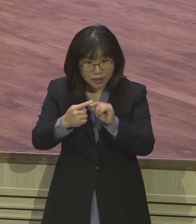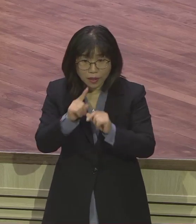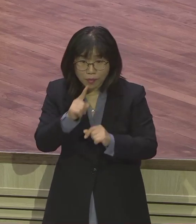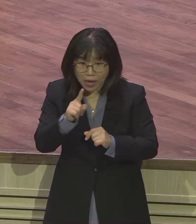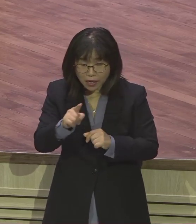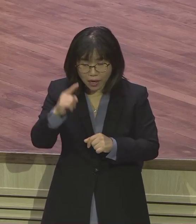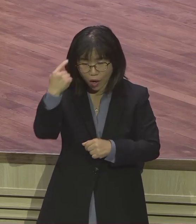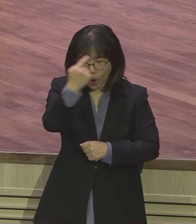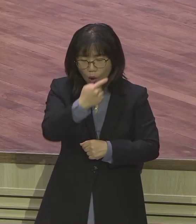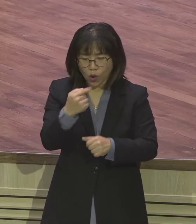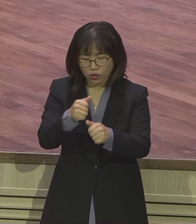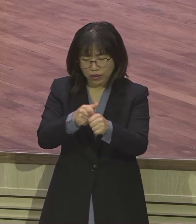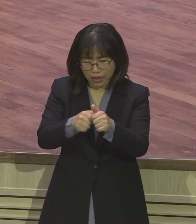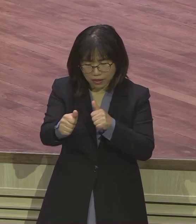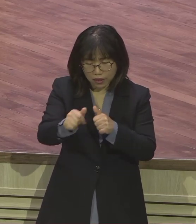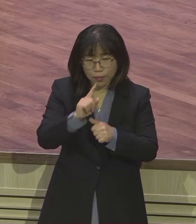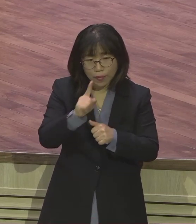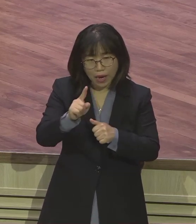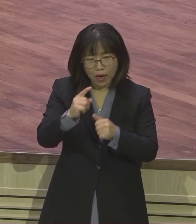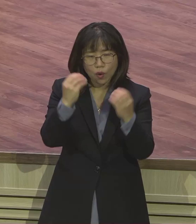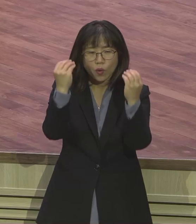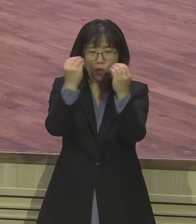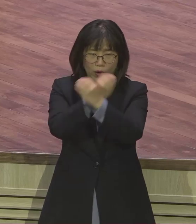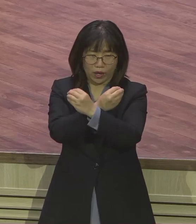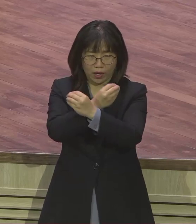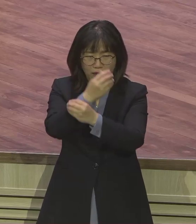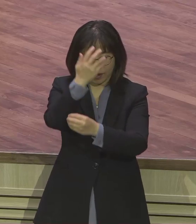그렇게 표현되어 있는데 그 못생긴 아들은 안 살립니까?